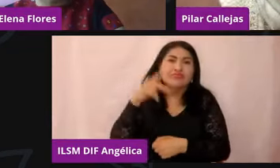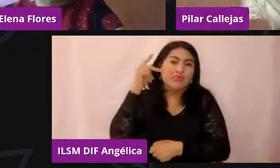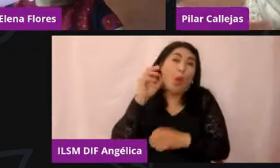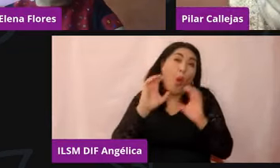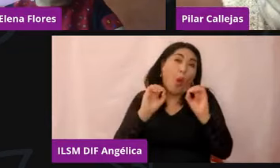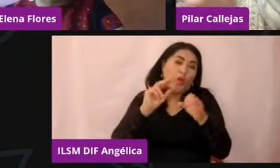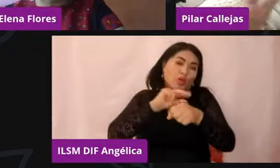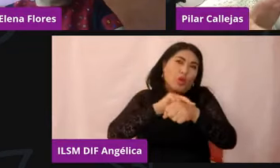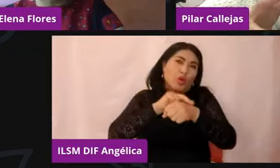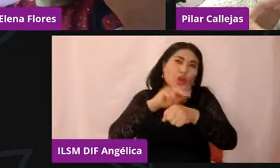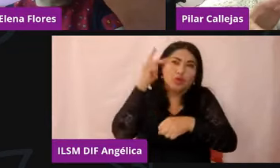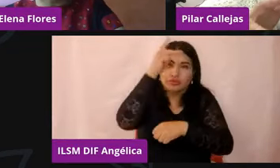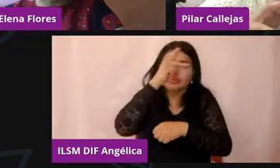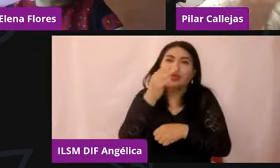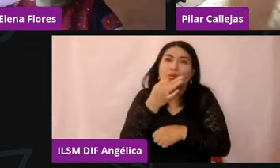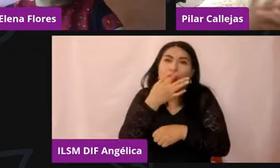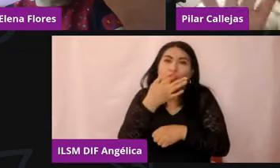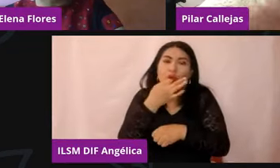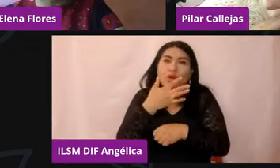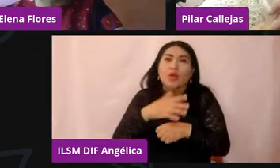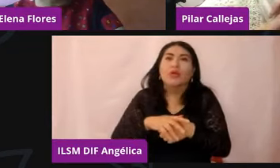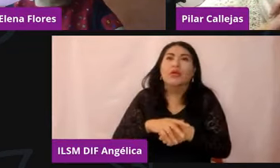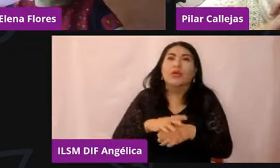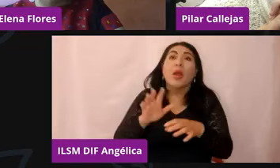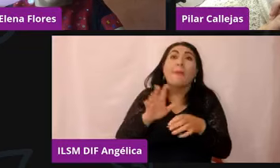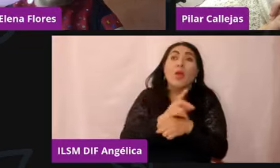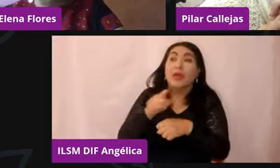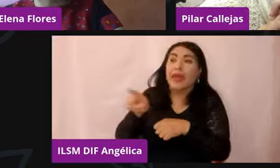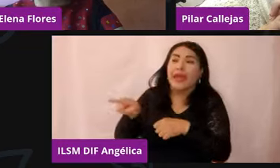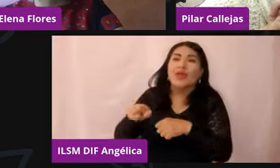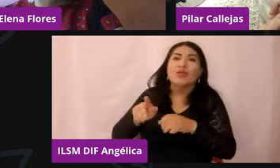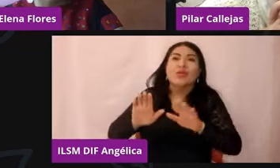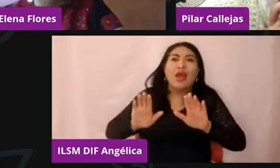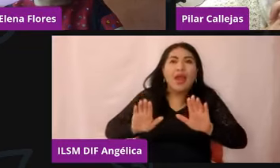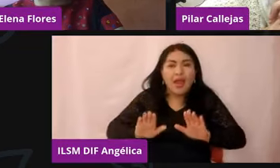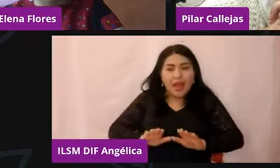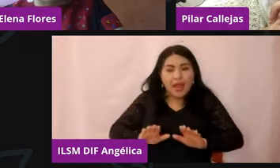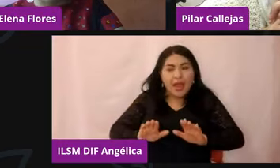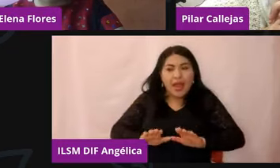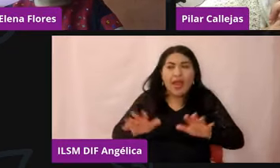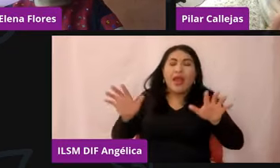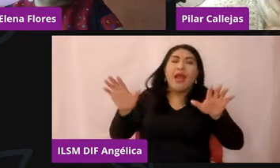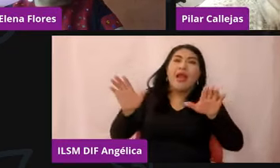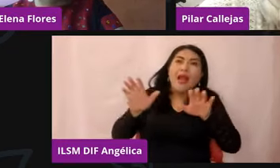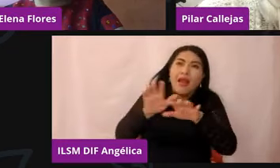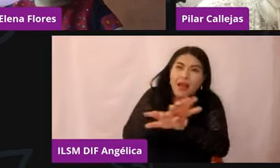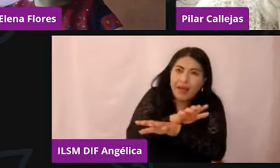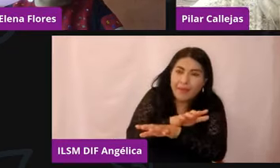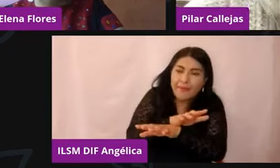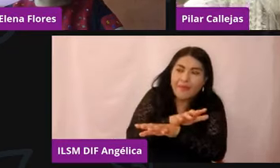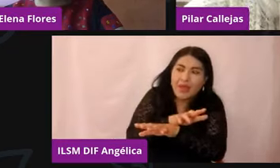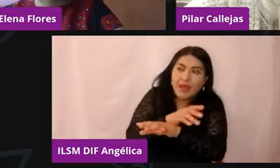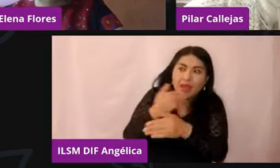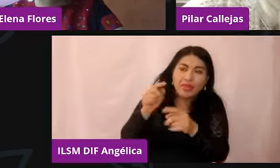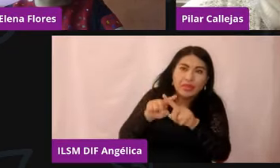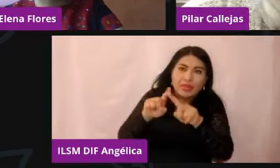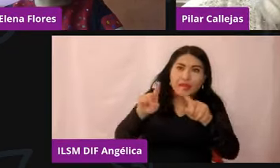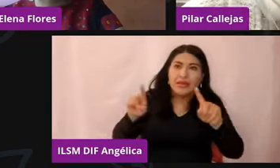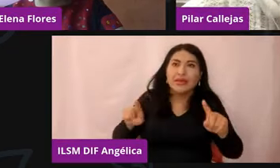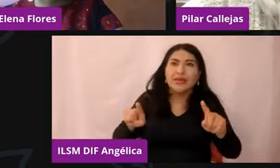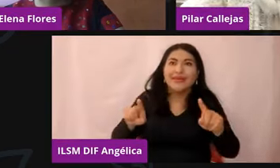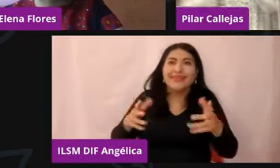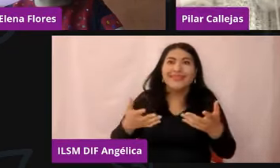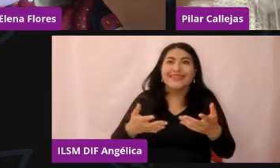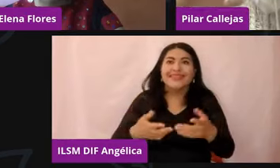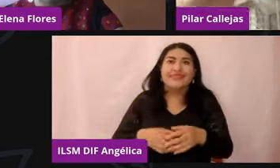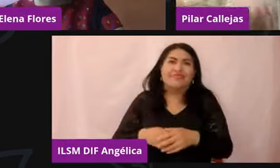a pensar en una forma global es porque cambiaron el comportamiento, ¿no? O sea, es difícil que alguien